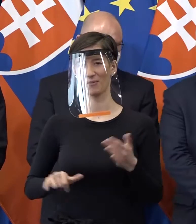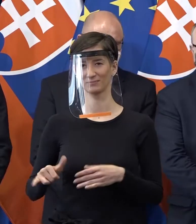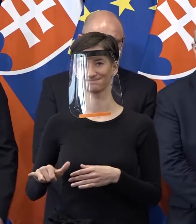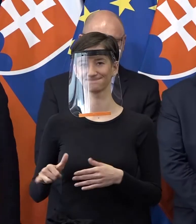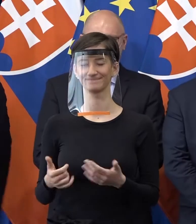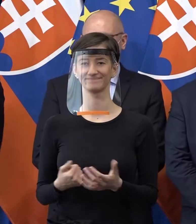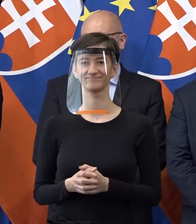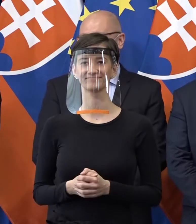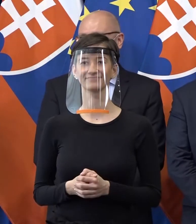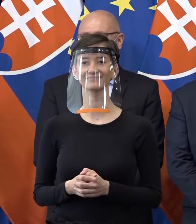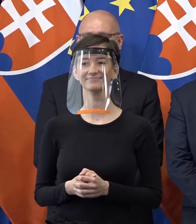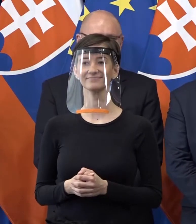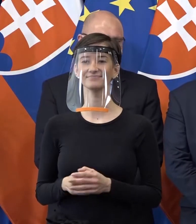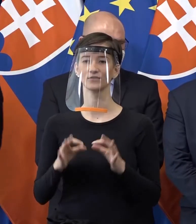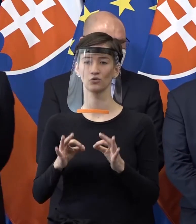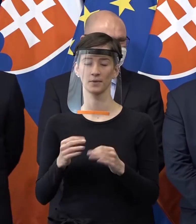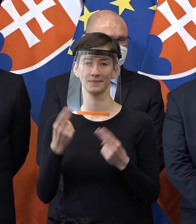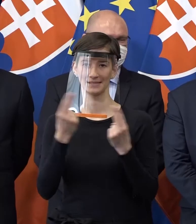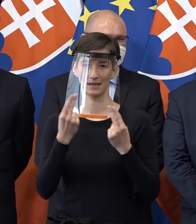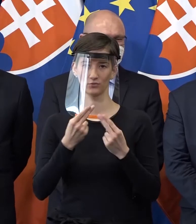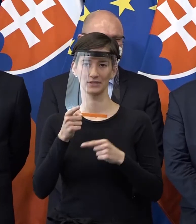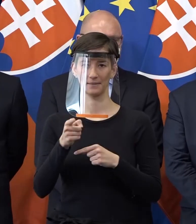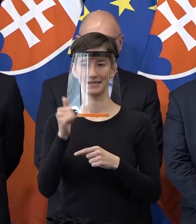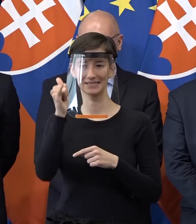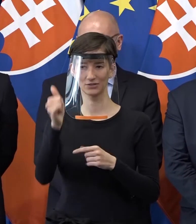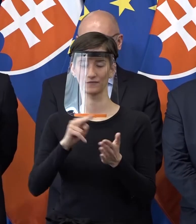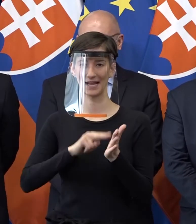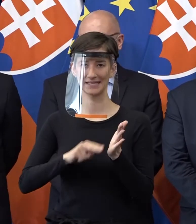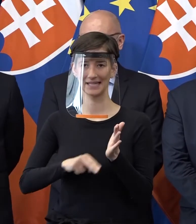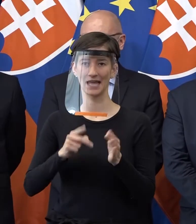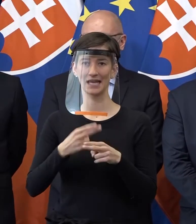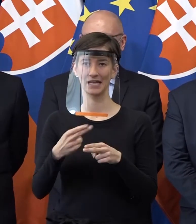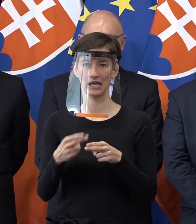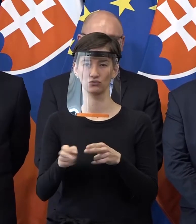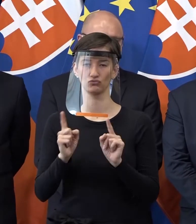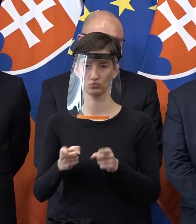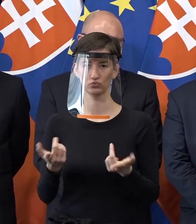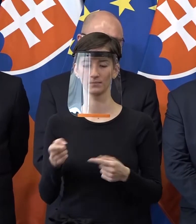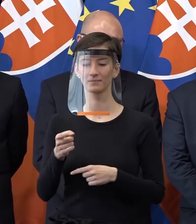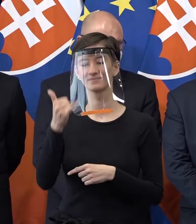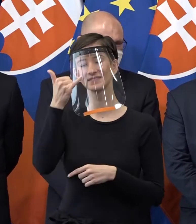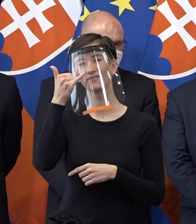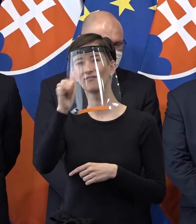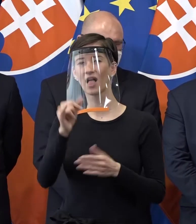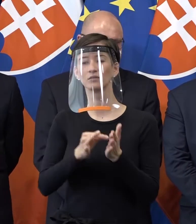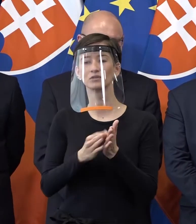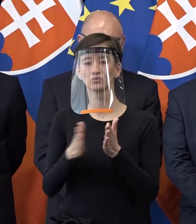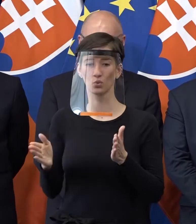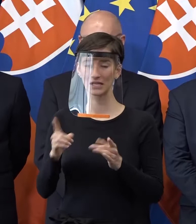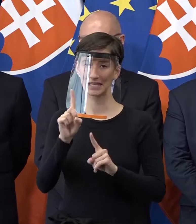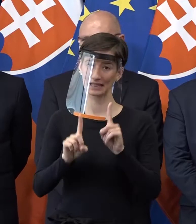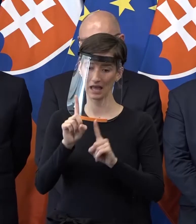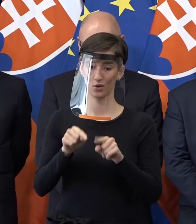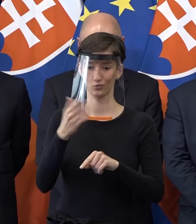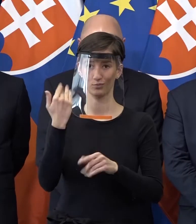Áno, musíme riešiť problém cestovných kancelárií, lebo tam je taká zvláštna situácia. Mnoho ľudí si nakúpilo zajazdy, takzvaný first